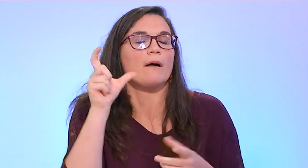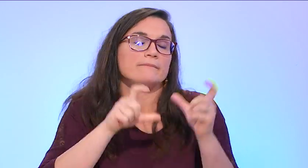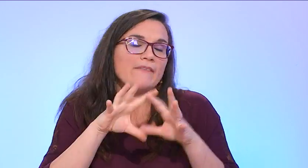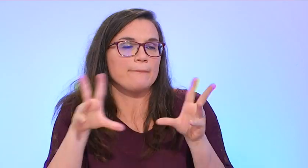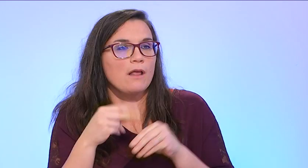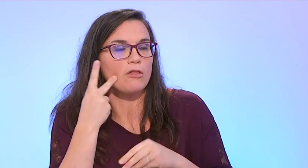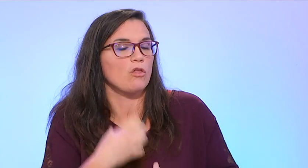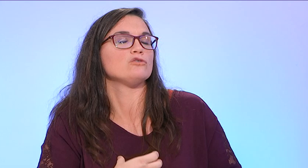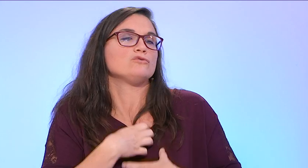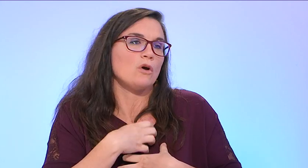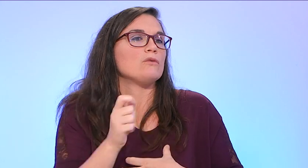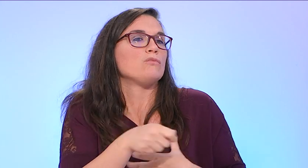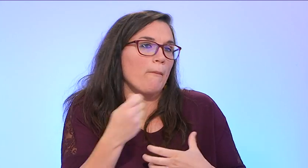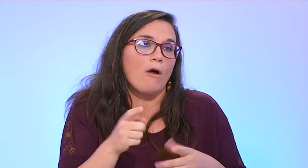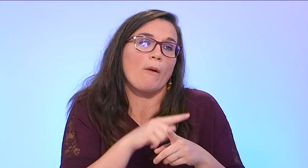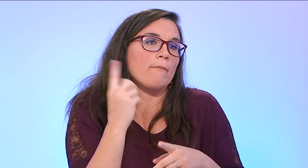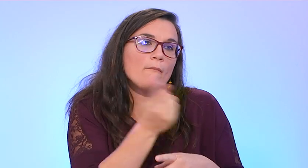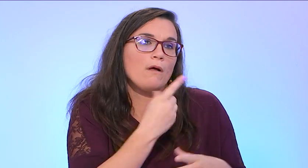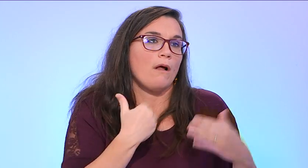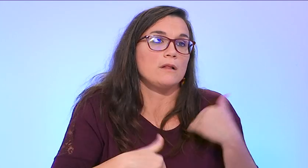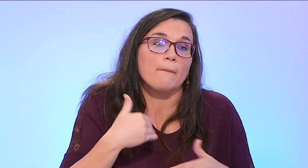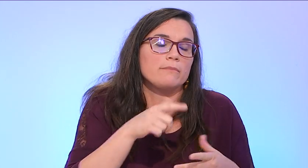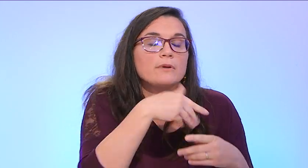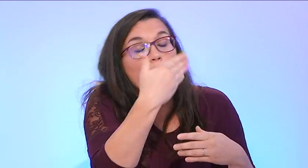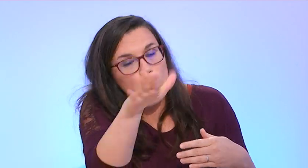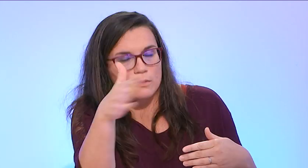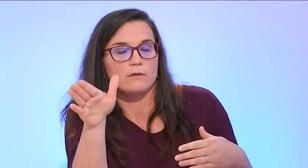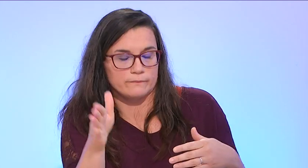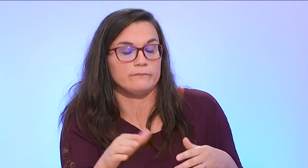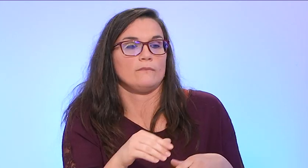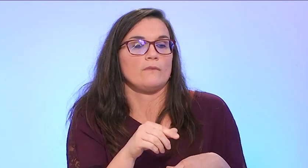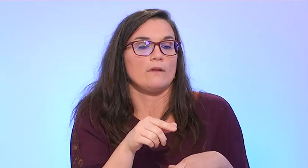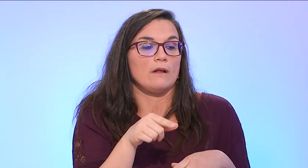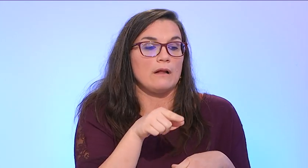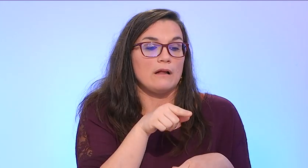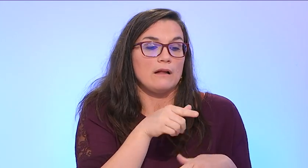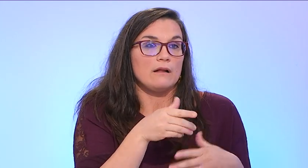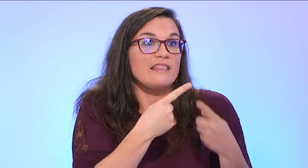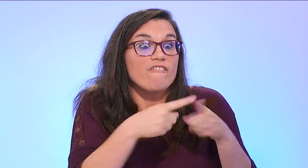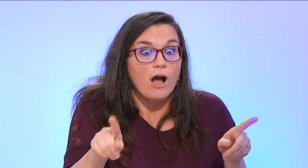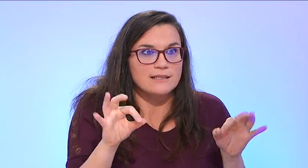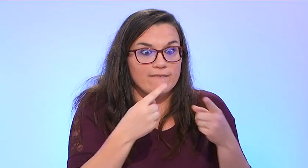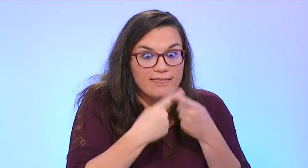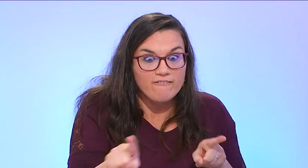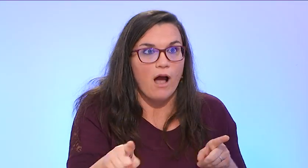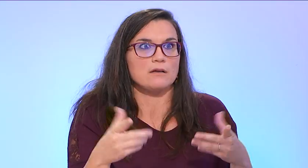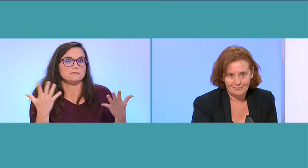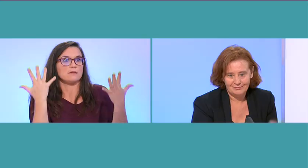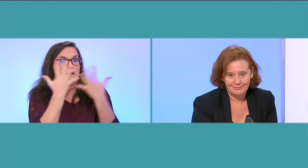entendants, c'est qu'ils ont une langue différente. Voilà. Bon, après, il y a d'autres spécificités. Mais on